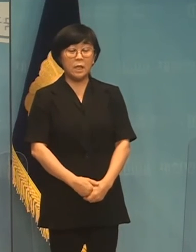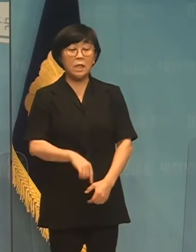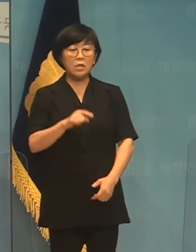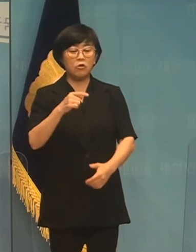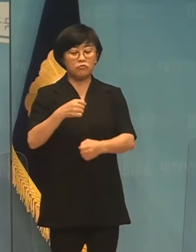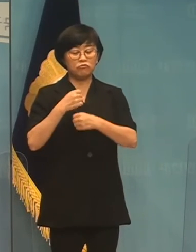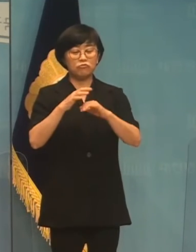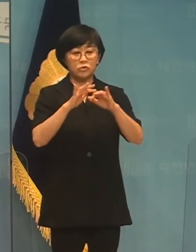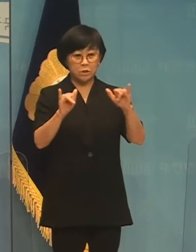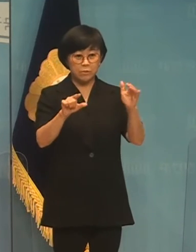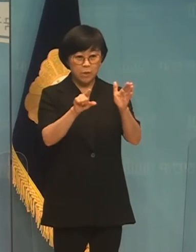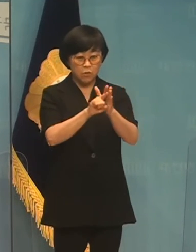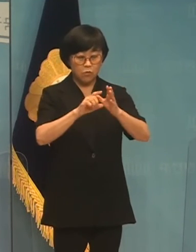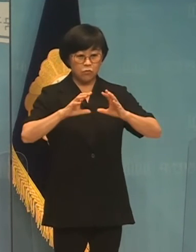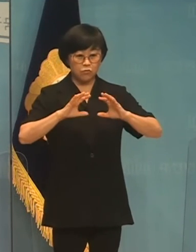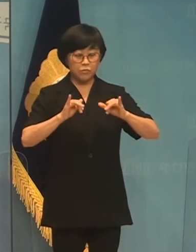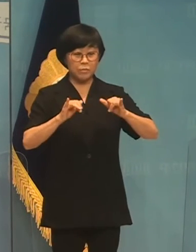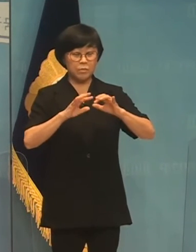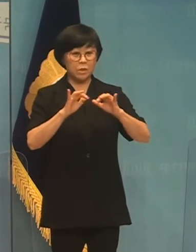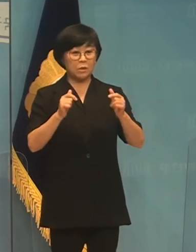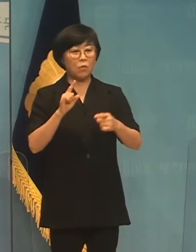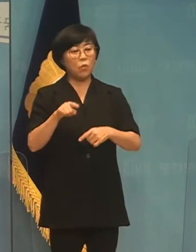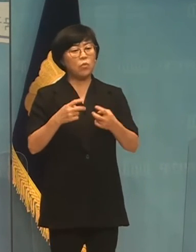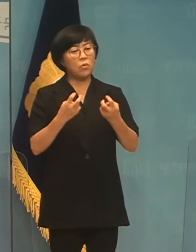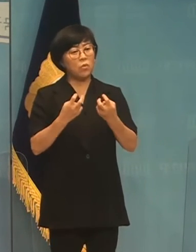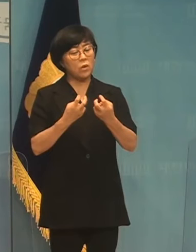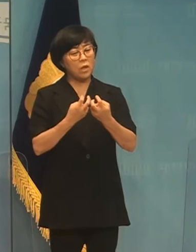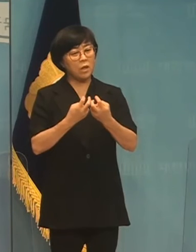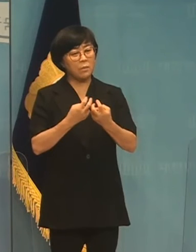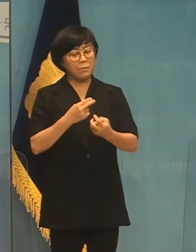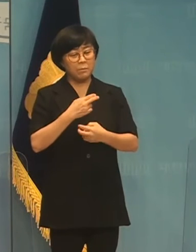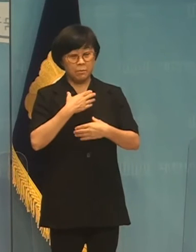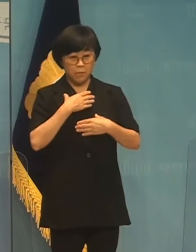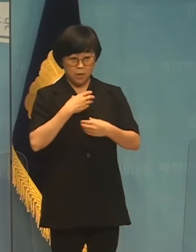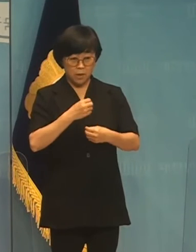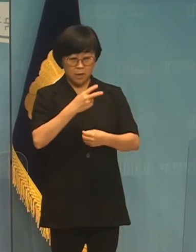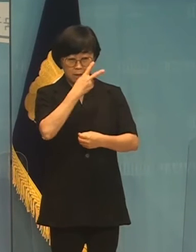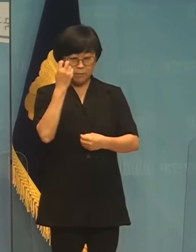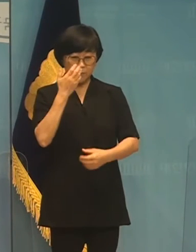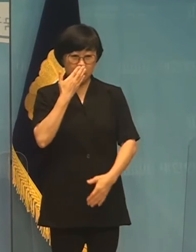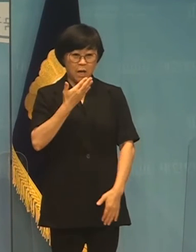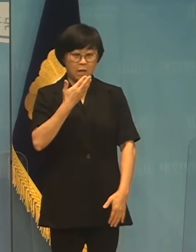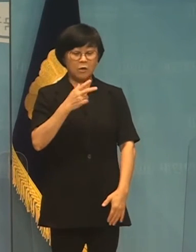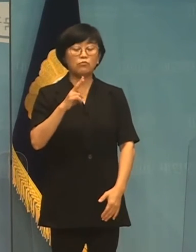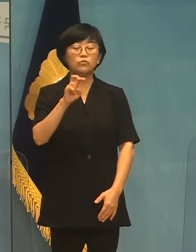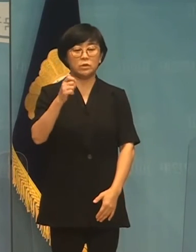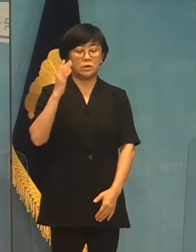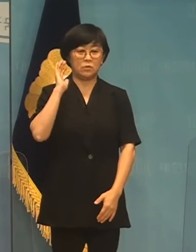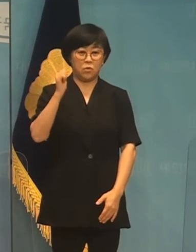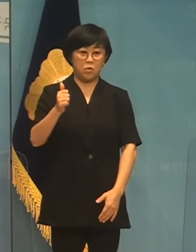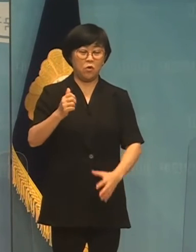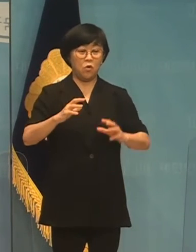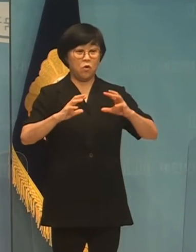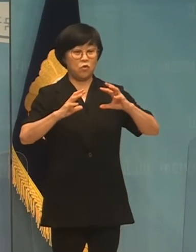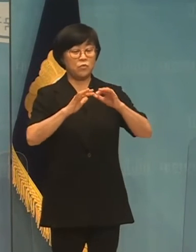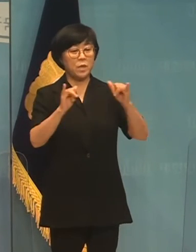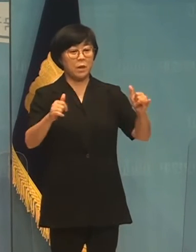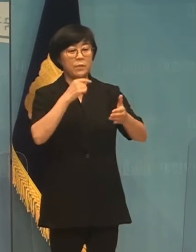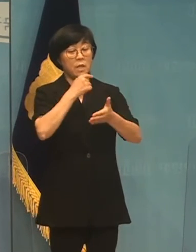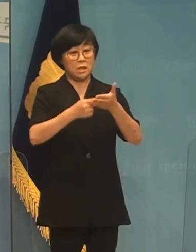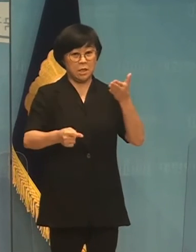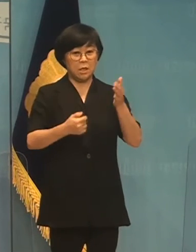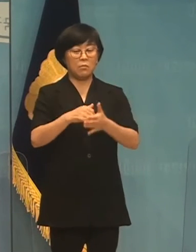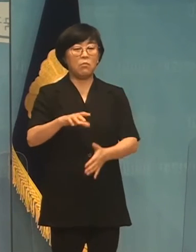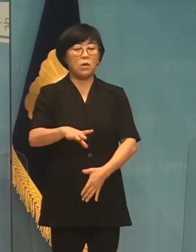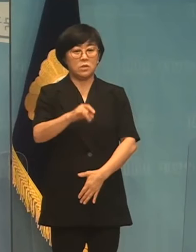말씀창인군을 믿고 국민이 어떻게 편히 잠을 잘 수 있겠습니까? 문재인 대통령은 국민과 피해자에게